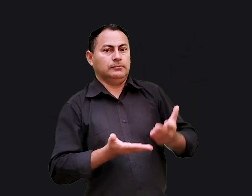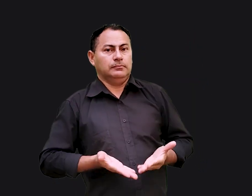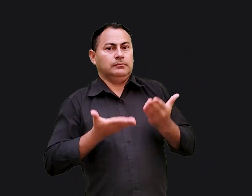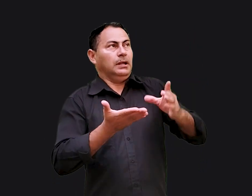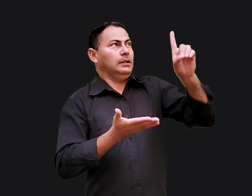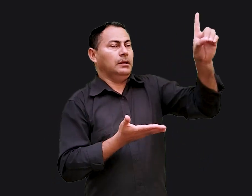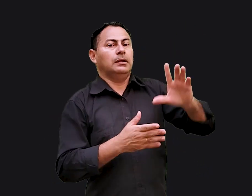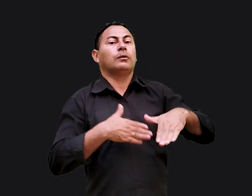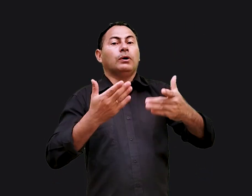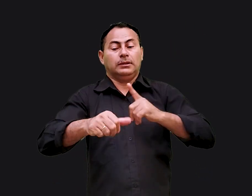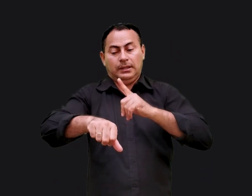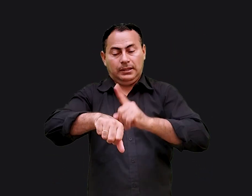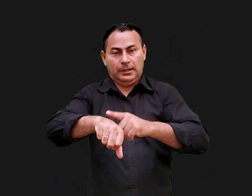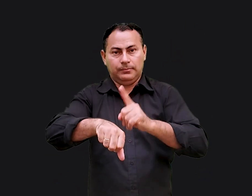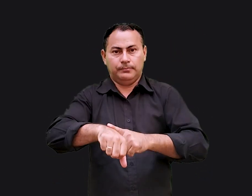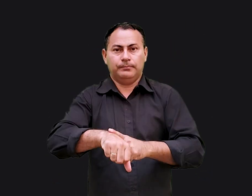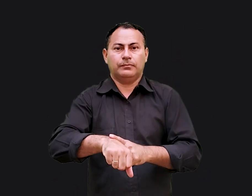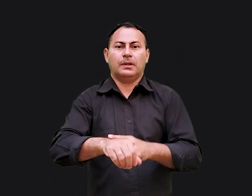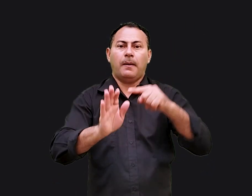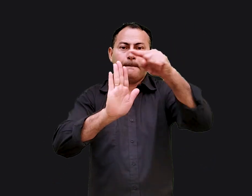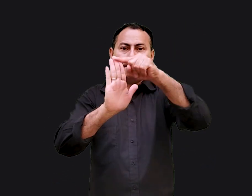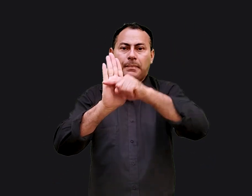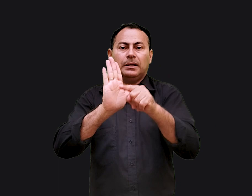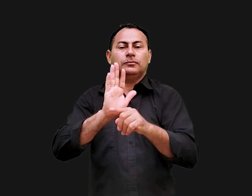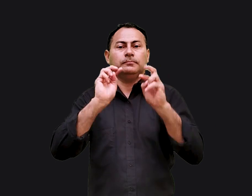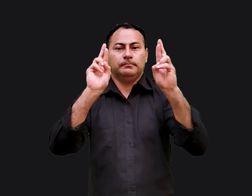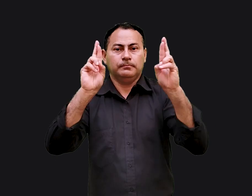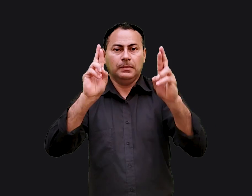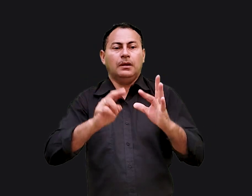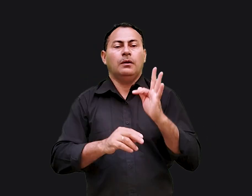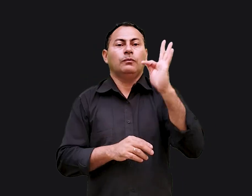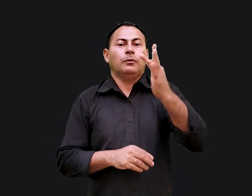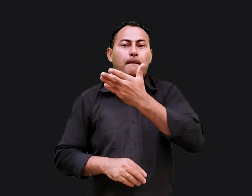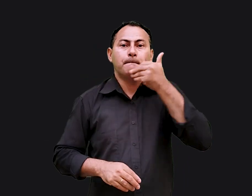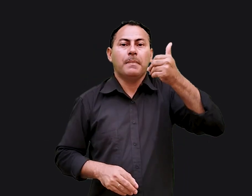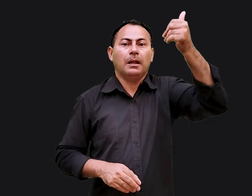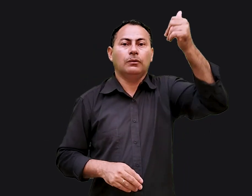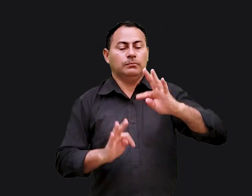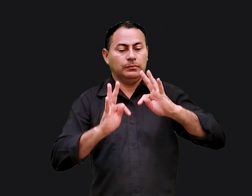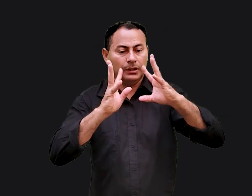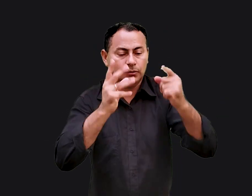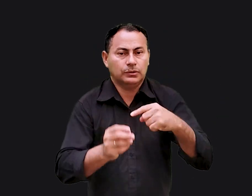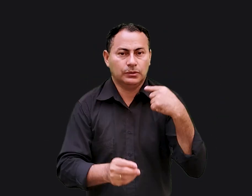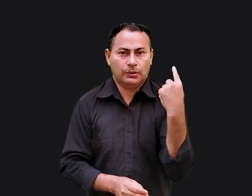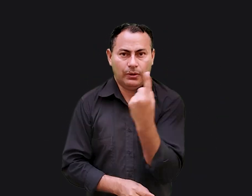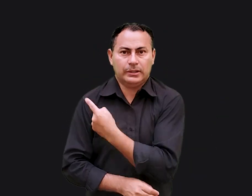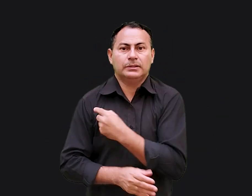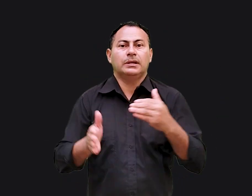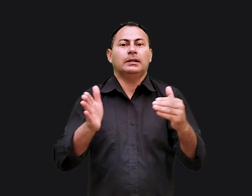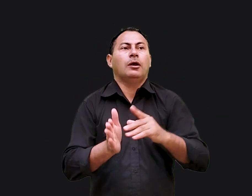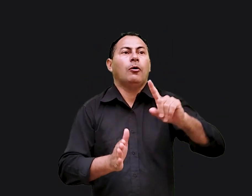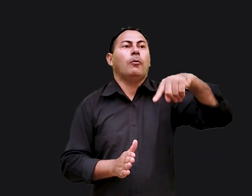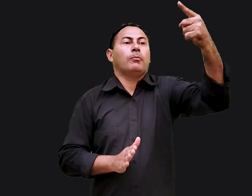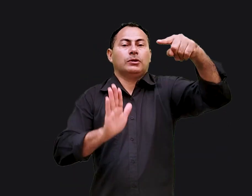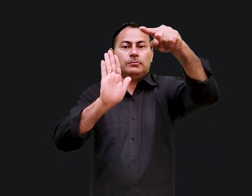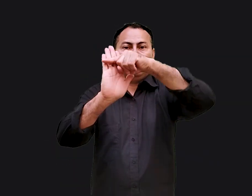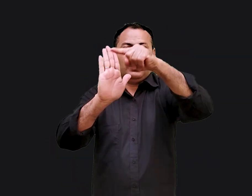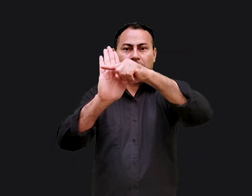nos render a Deus enquanto há tempo há um plano de esperança e um futuro melhor para todos nós até o próximo